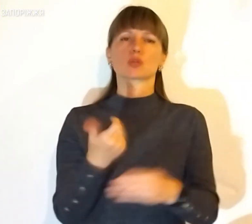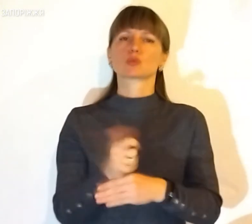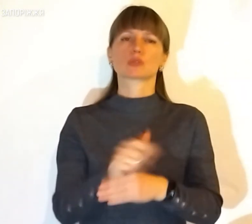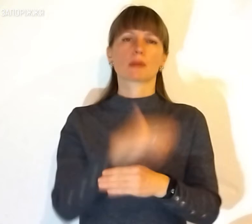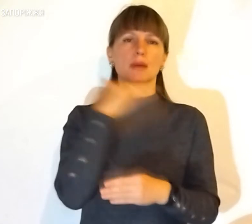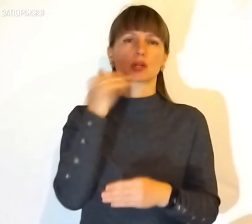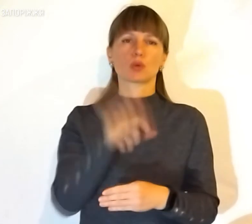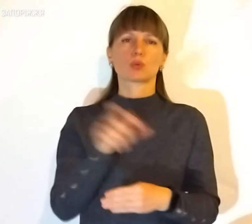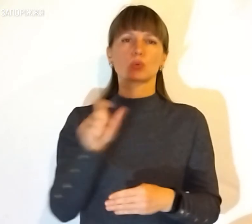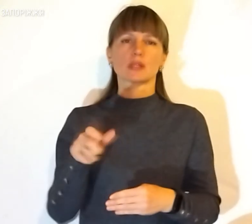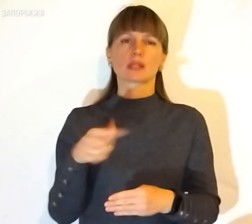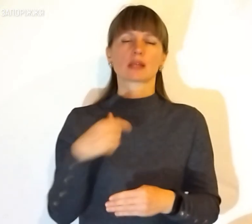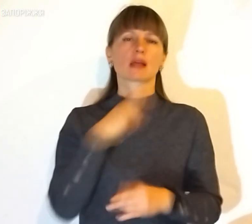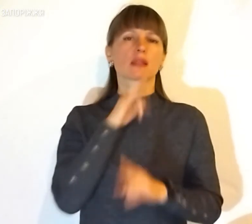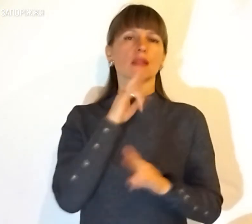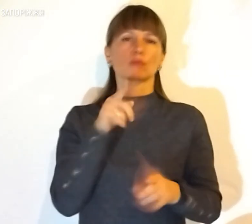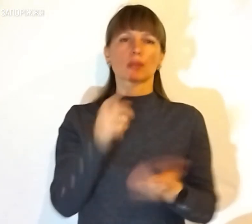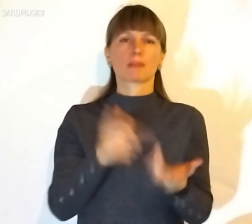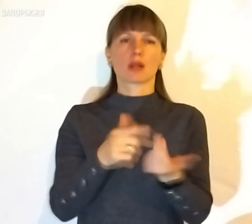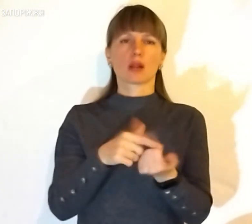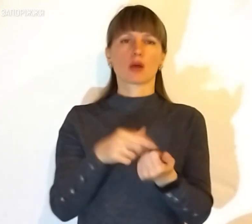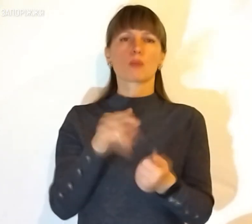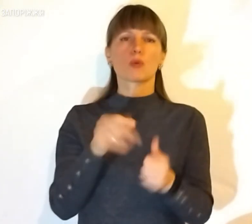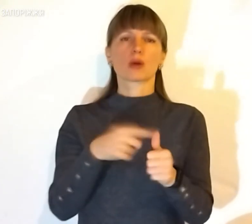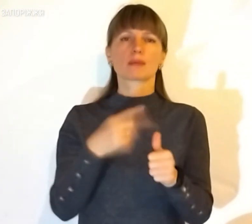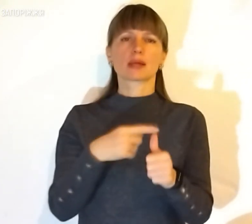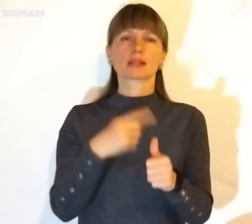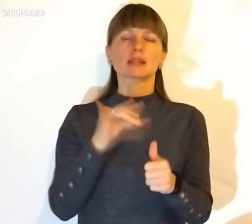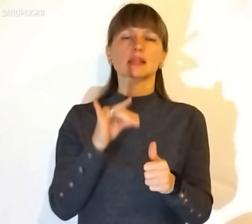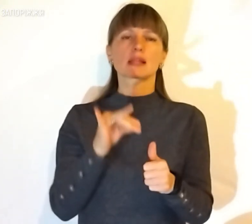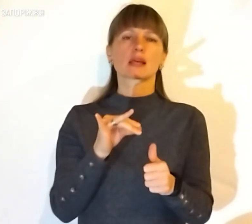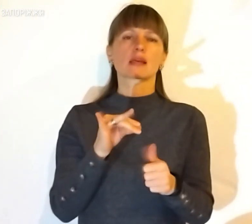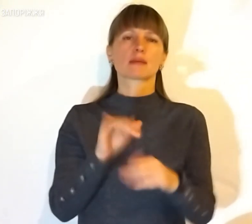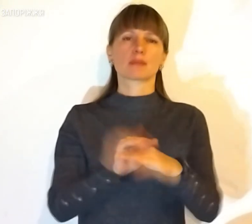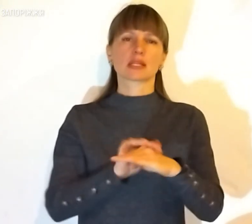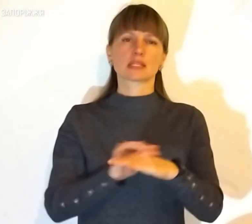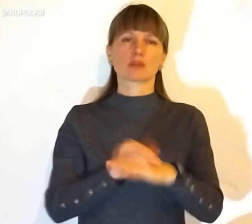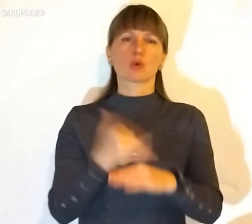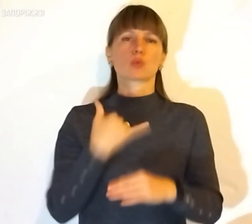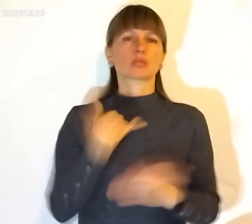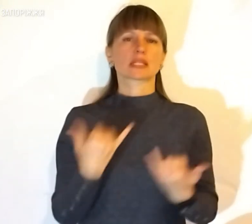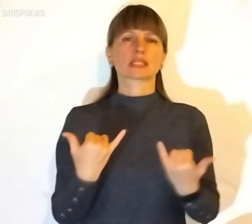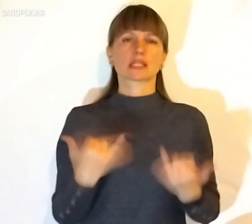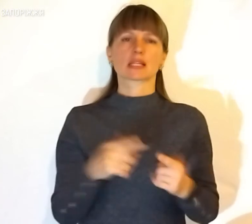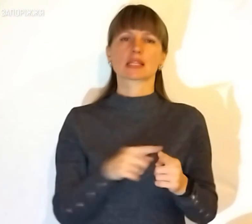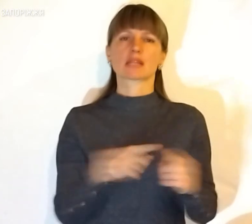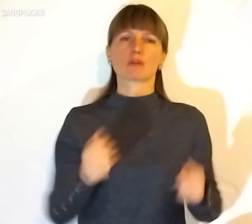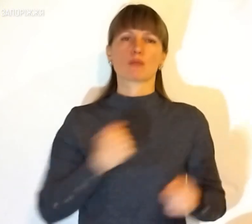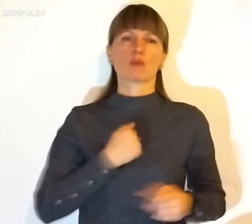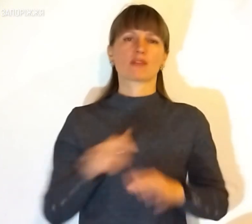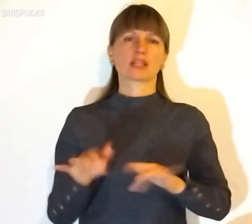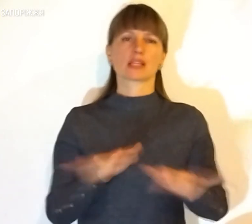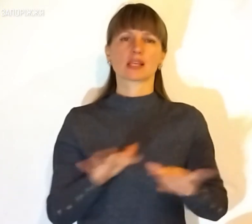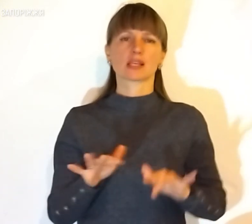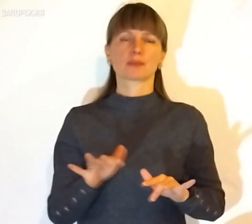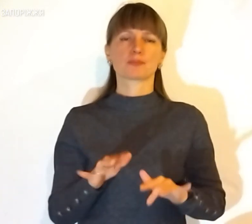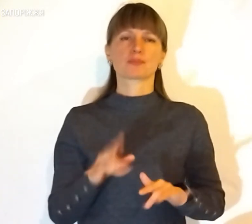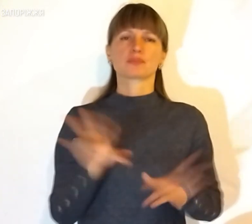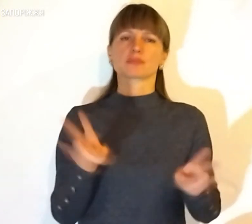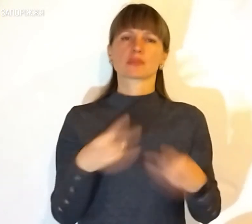дуже багато людей. Я не буду їх перераховувати по іменах або в своїх прізвищах, тому що в нас зараз тривають бойові дії, не треба